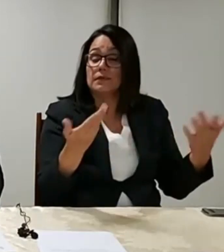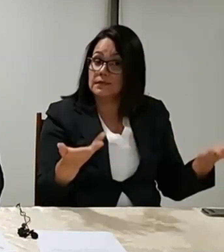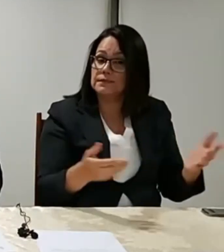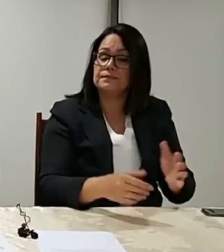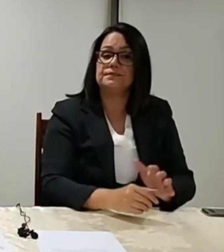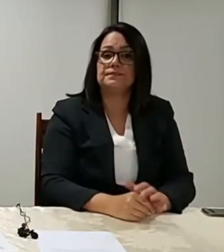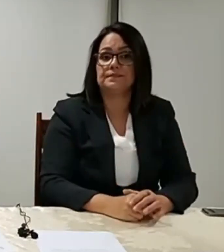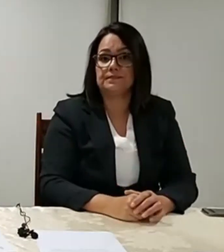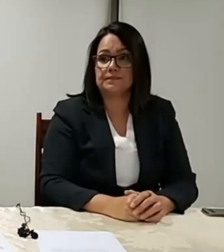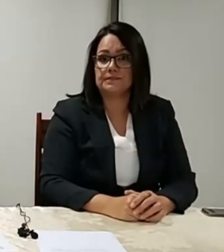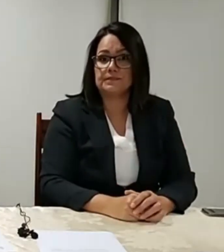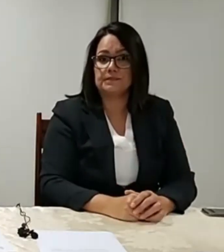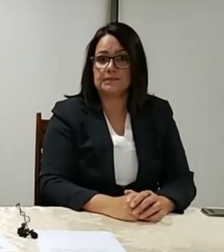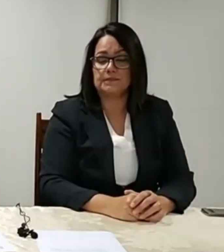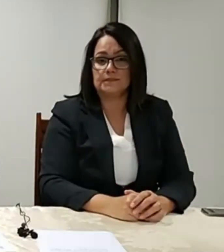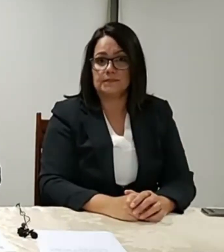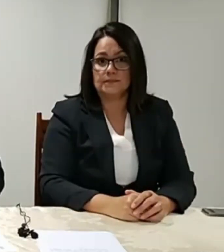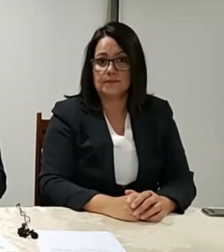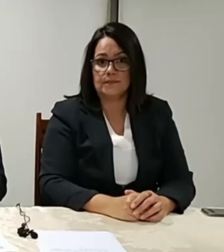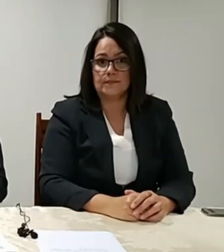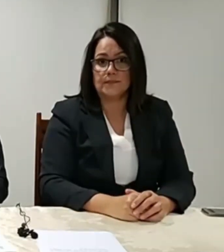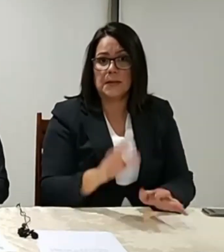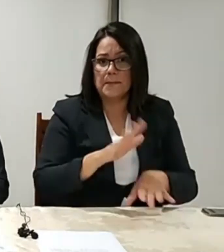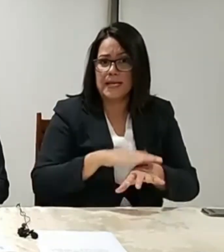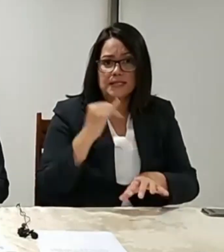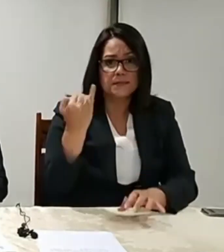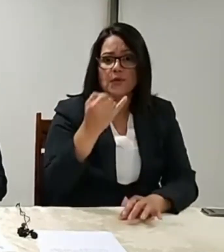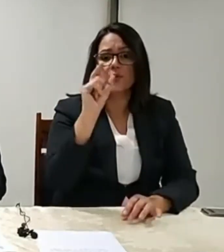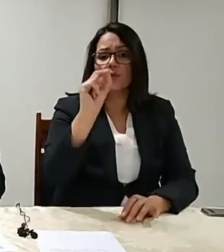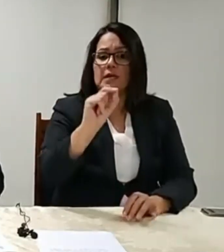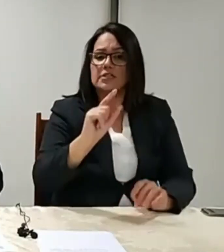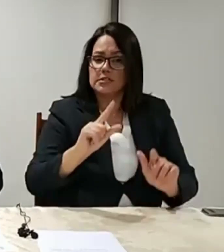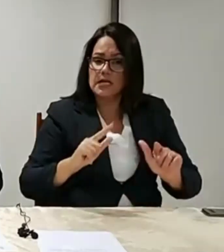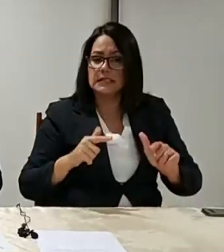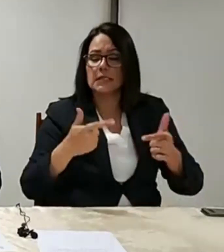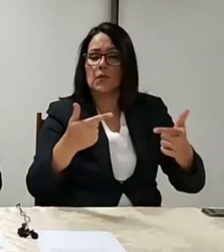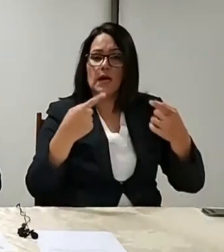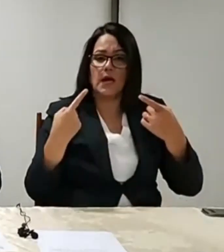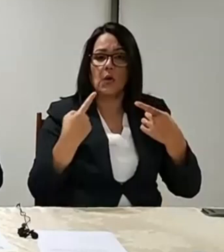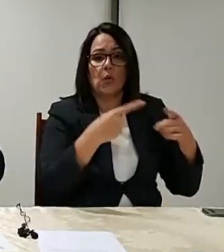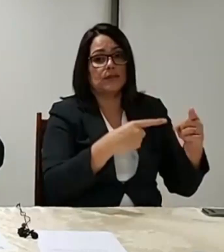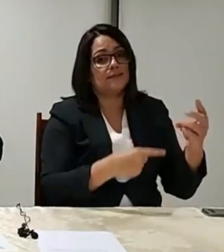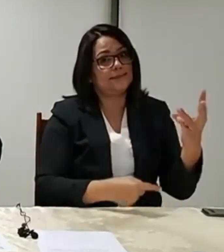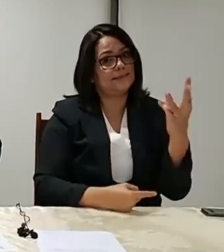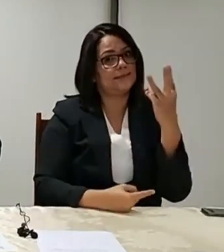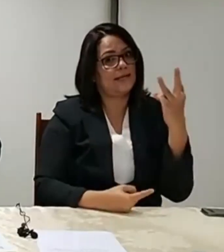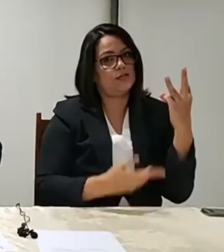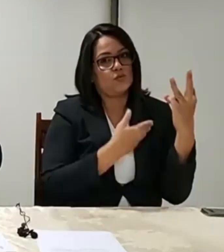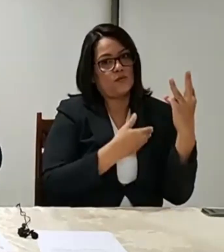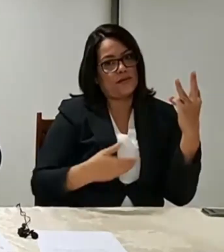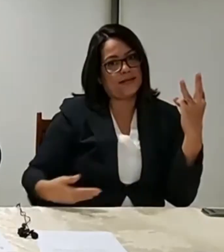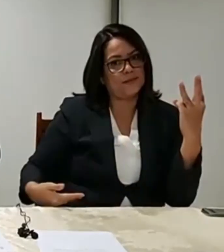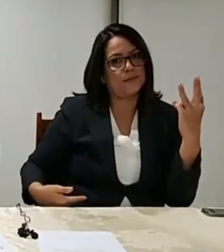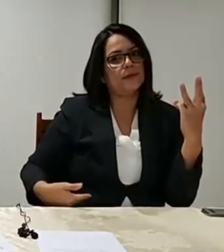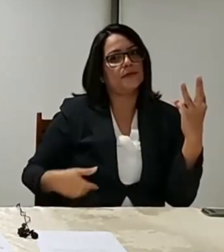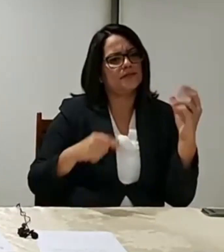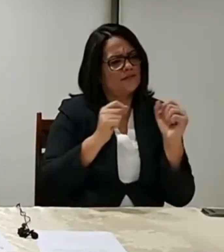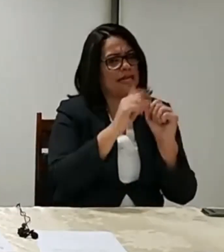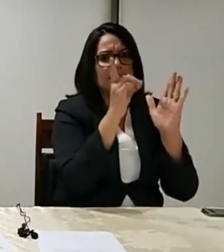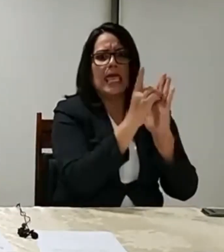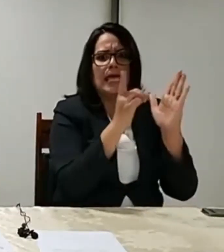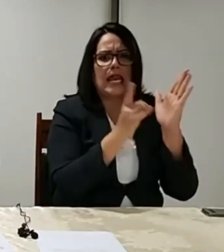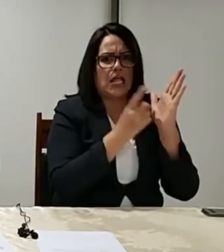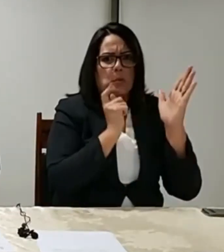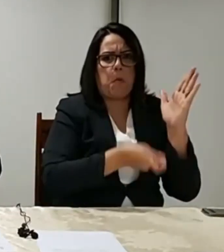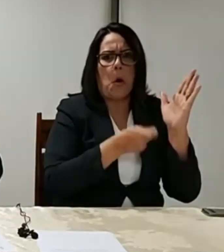é que a nossa ação for contra decreto de três governadores, que, inclusive, no decreto,